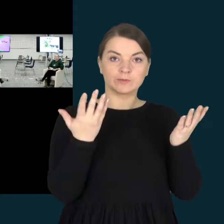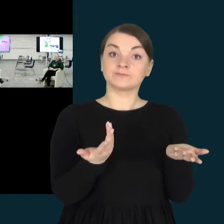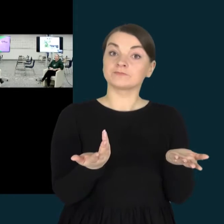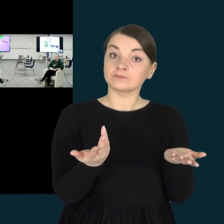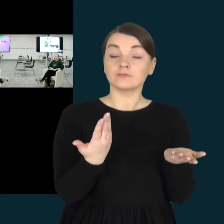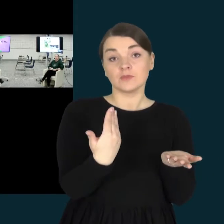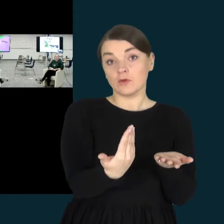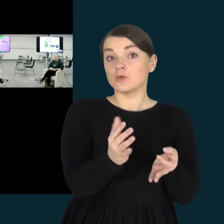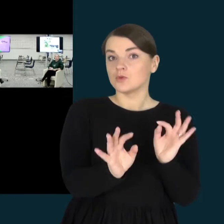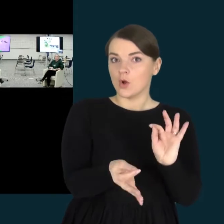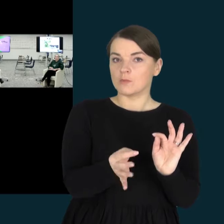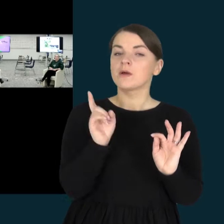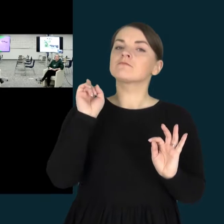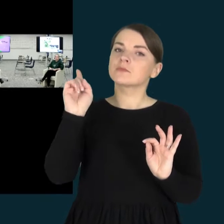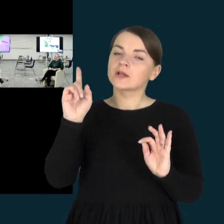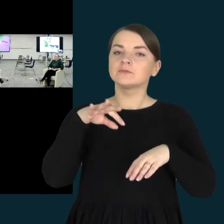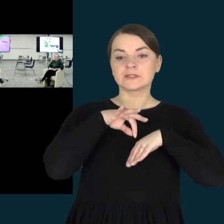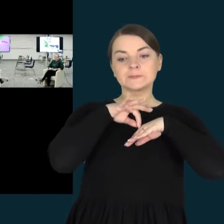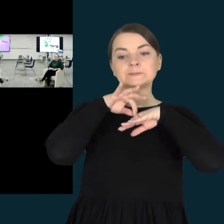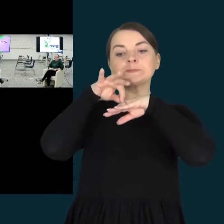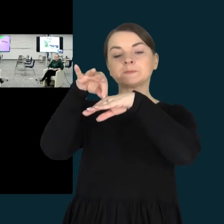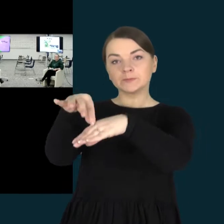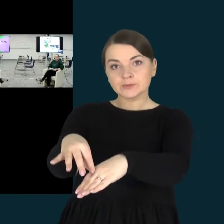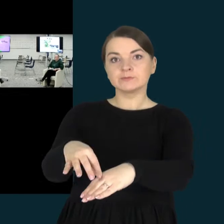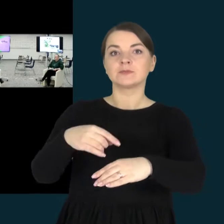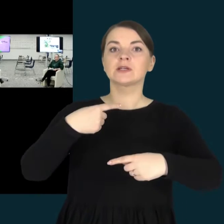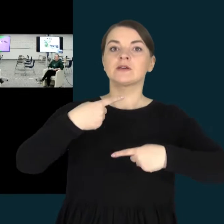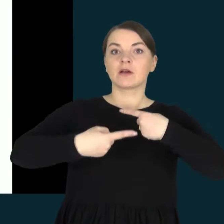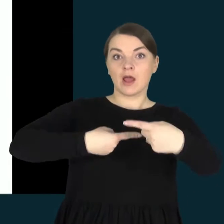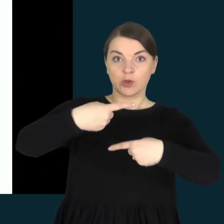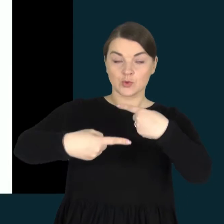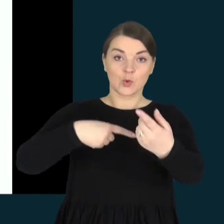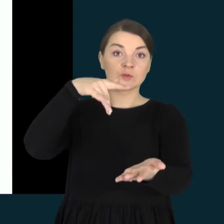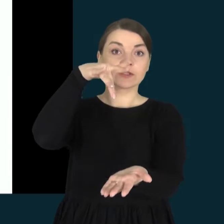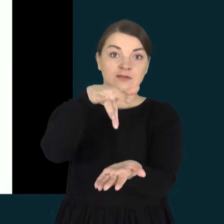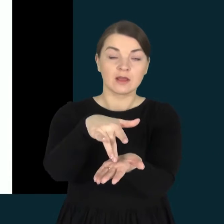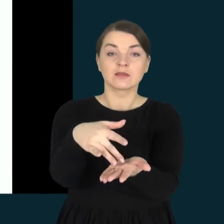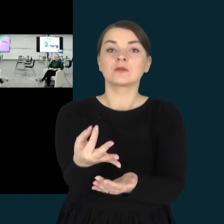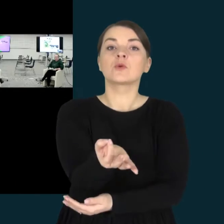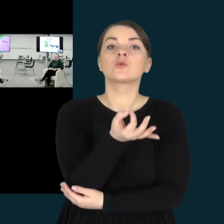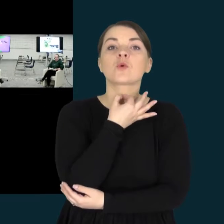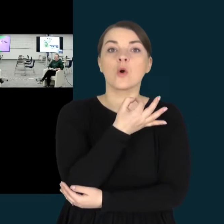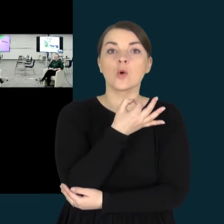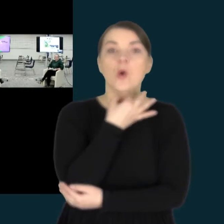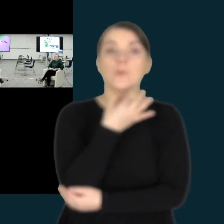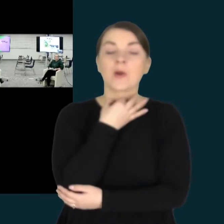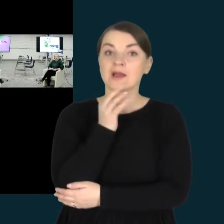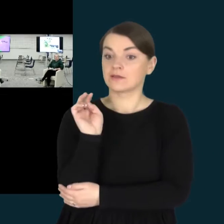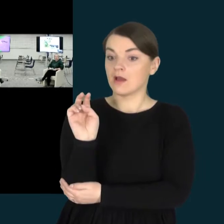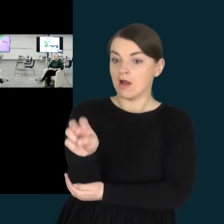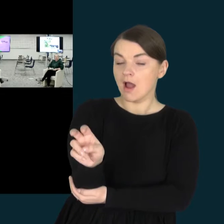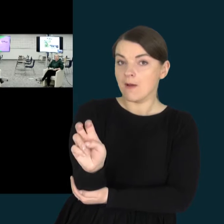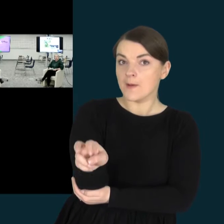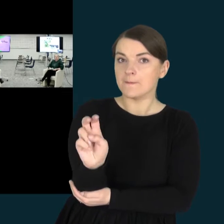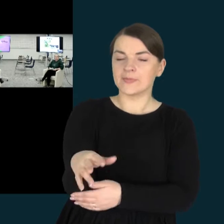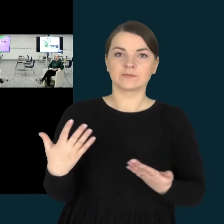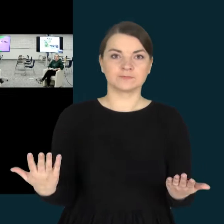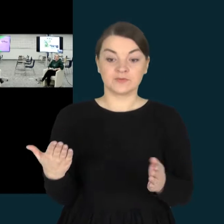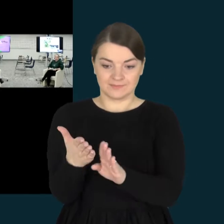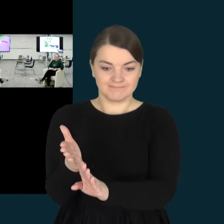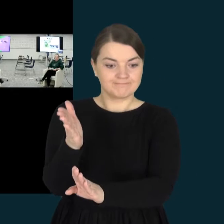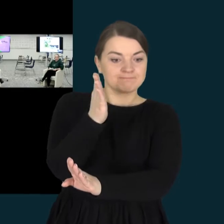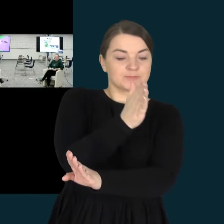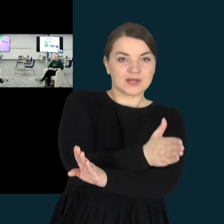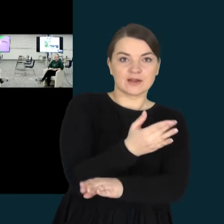visgi mes nuėjame į raidos centrą pas logopedą. Prieš logopedą patekome apie